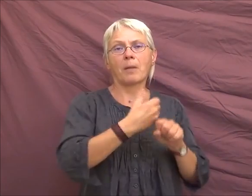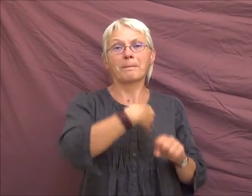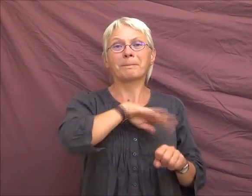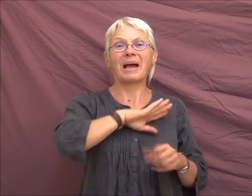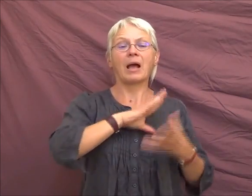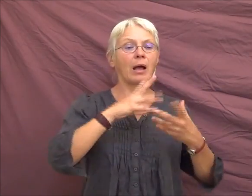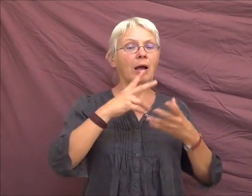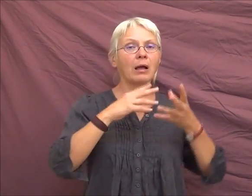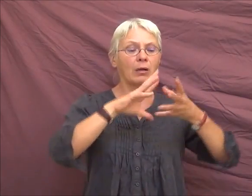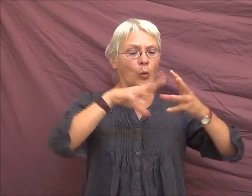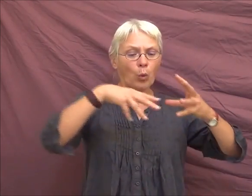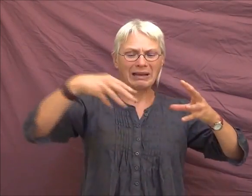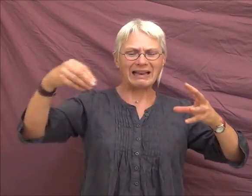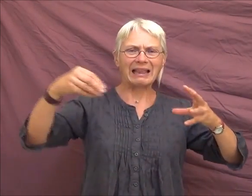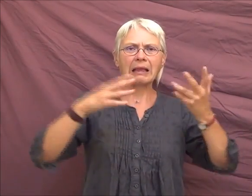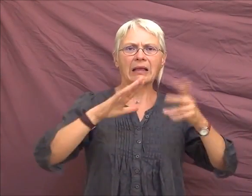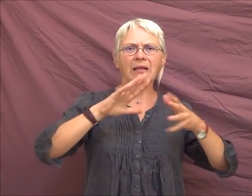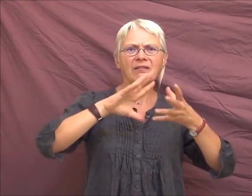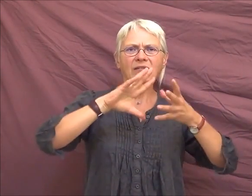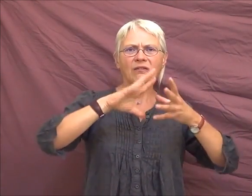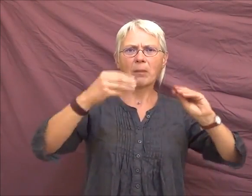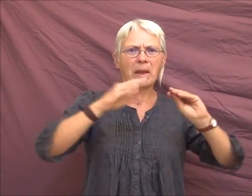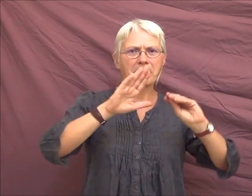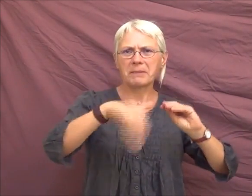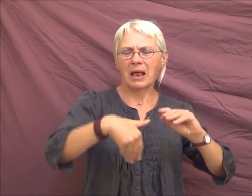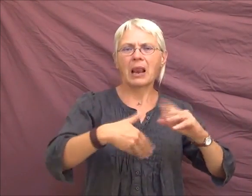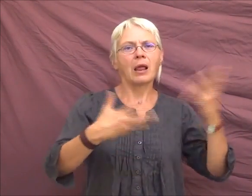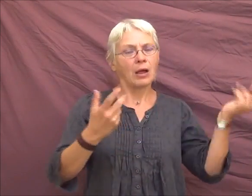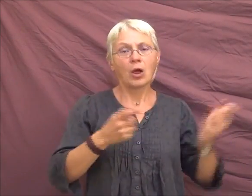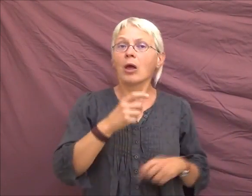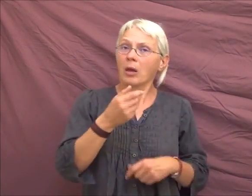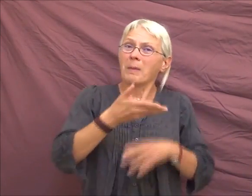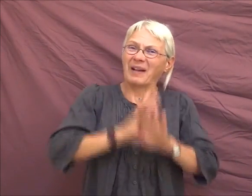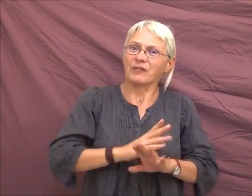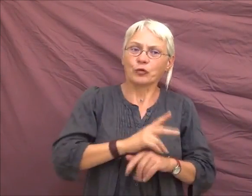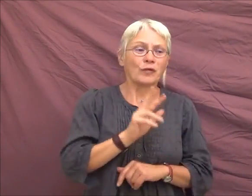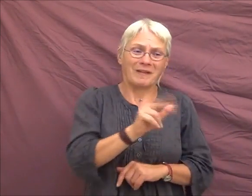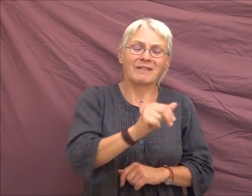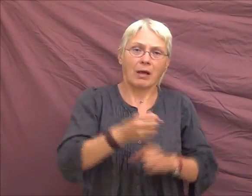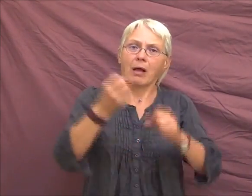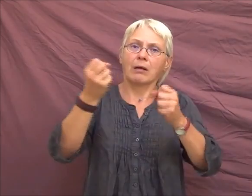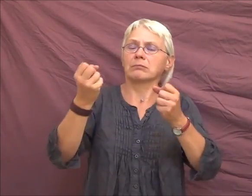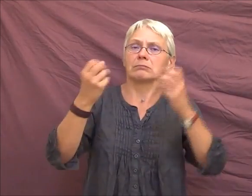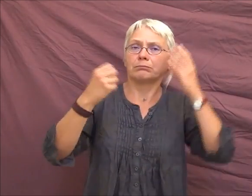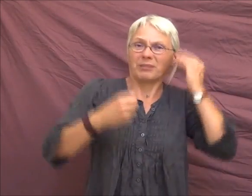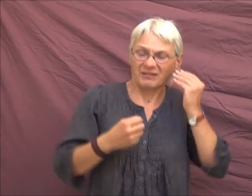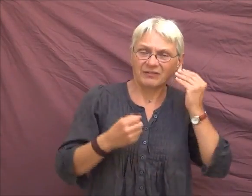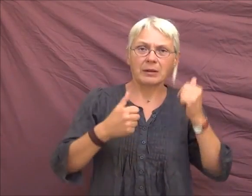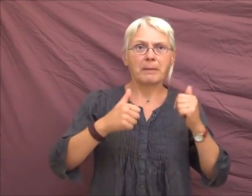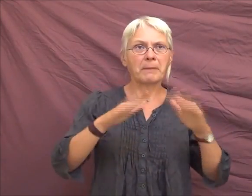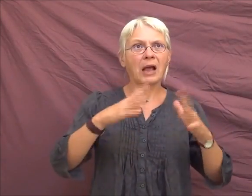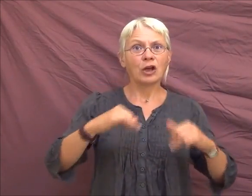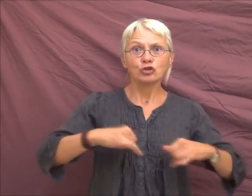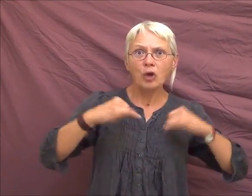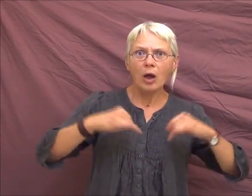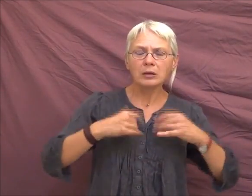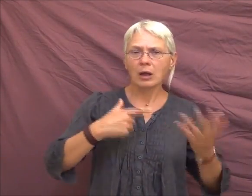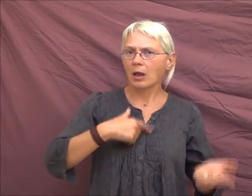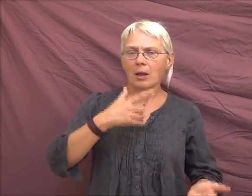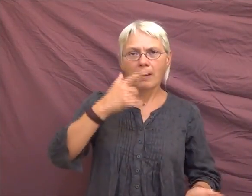une malformation de la cochlée congénitale. ça devait arriver un jour. Mais je ne pensais pas que ça allait être brutalement et jeune. Et